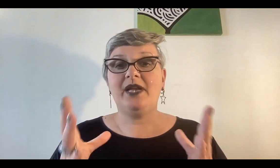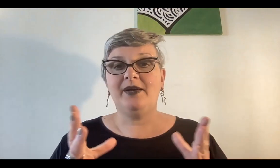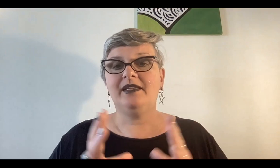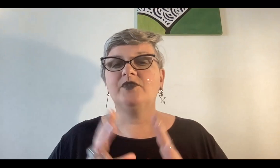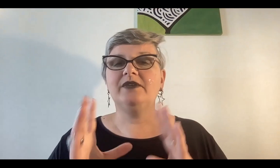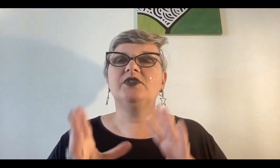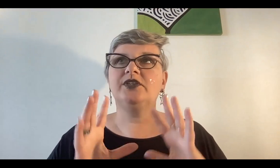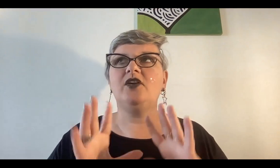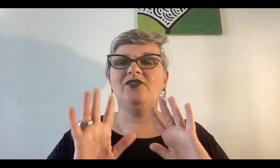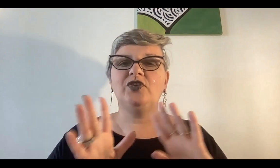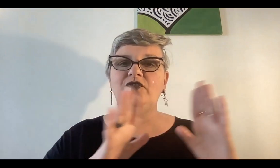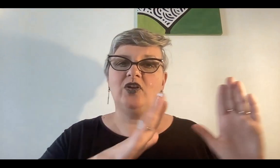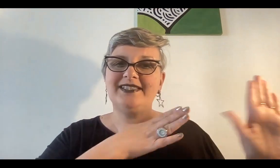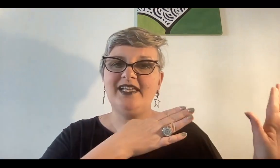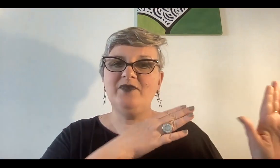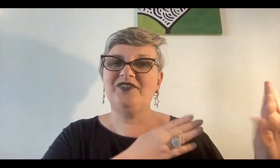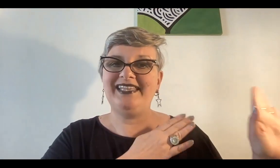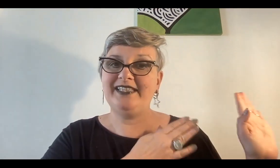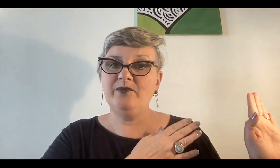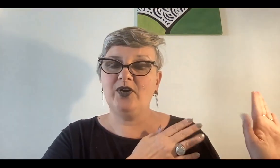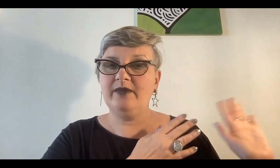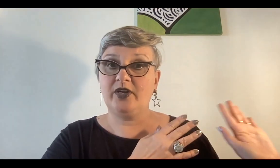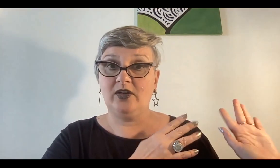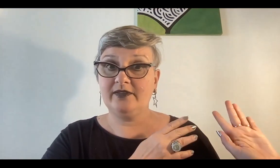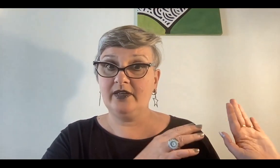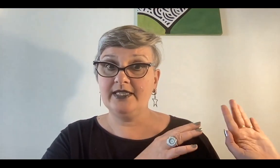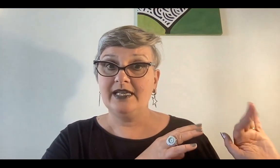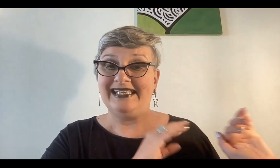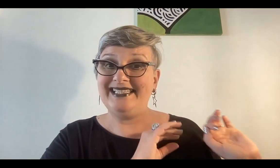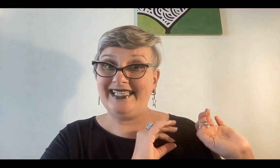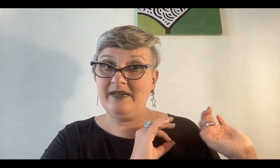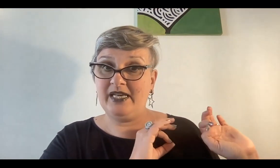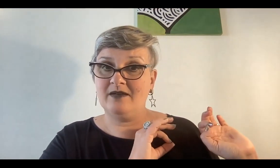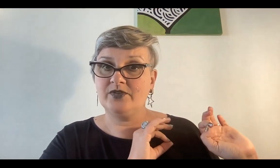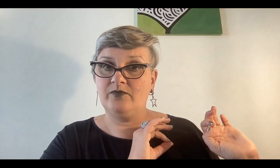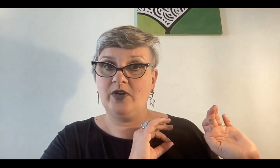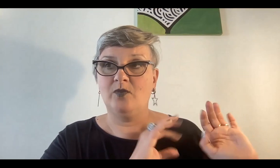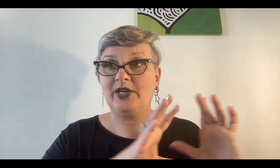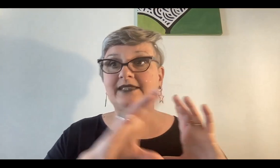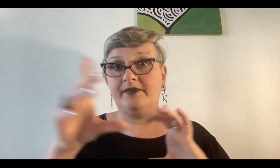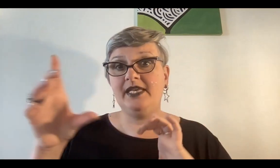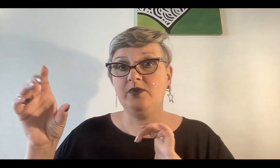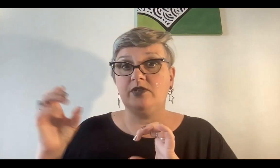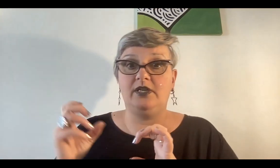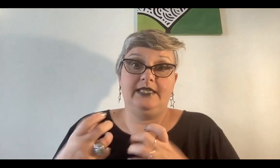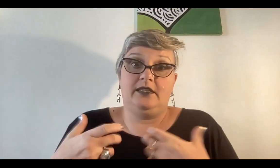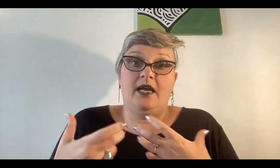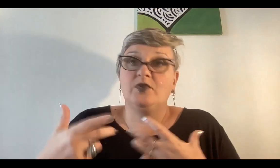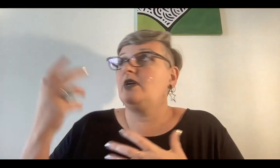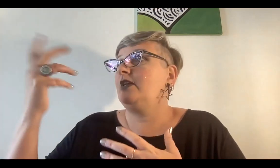celebraban, digamos, yo te digo, todo esto lo hacíamos desde tiempos que éramos recolectores, ni siquiera manejábamos el fuego, porque sabíamos y necesitábamos saber